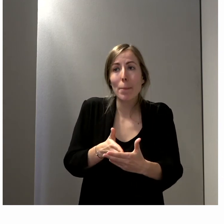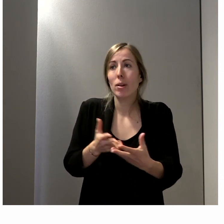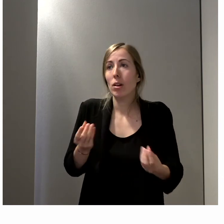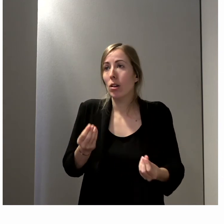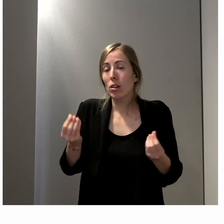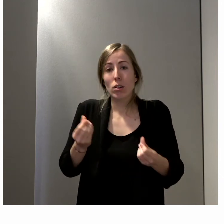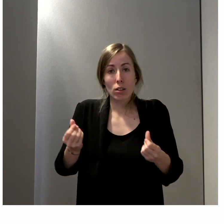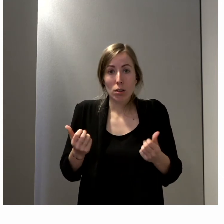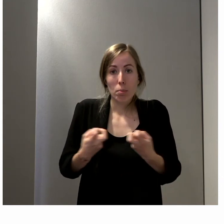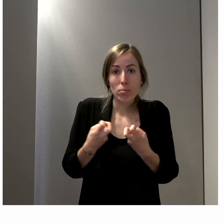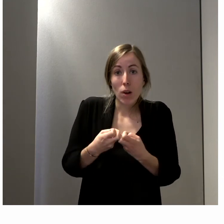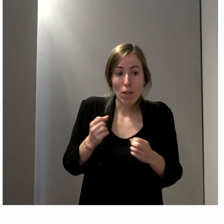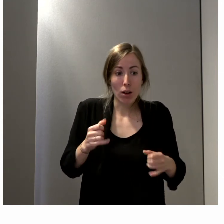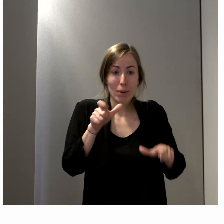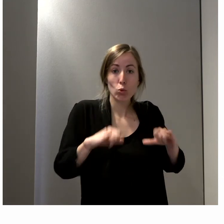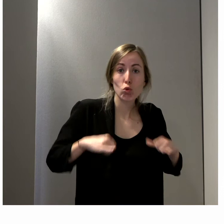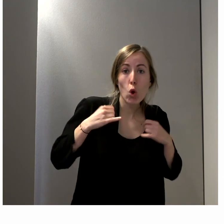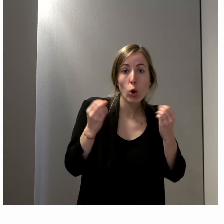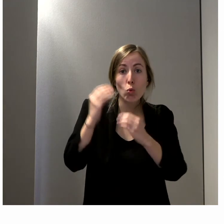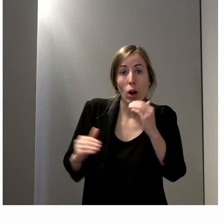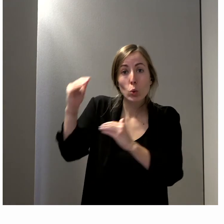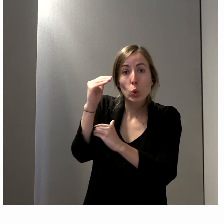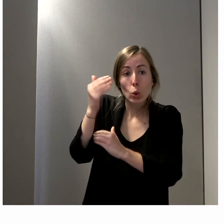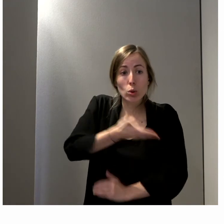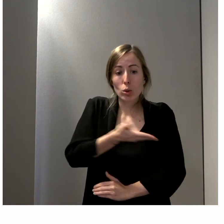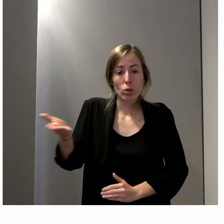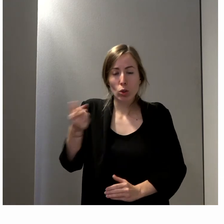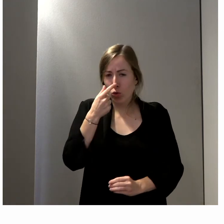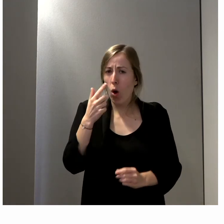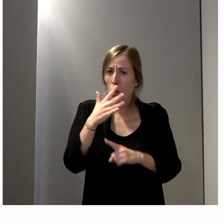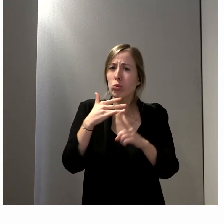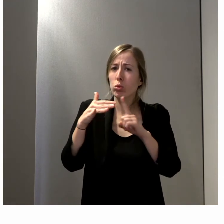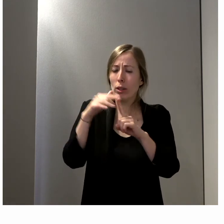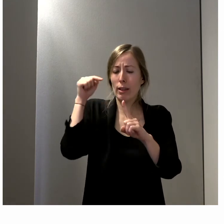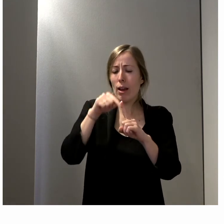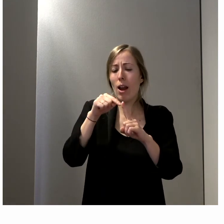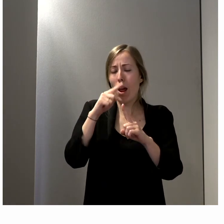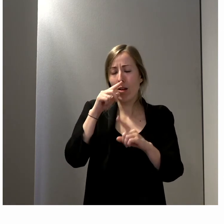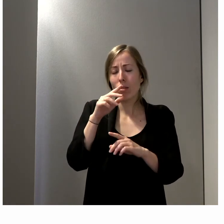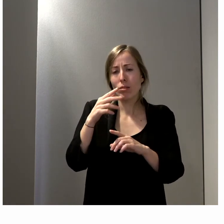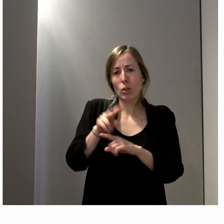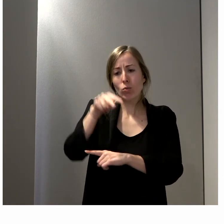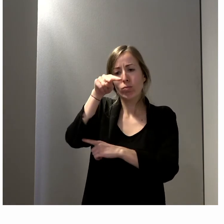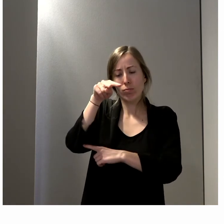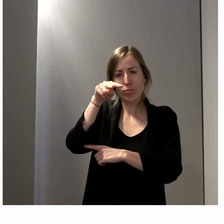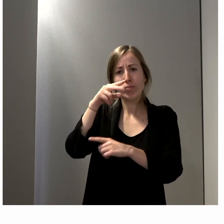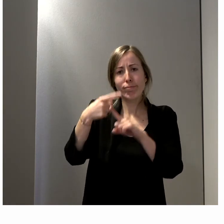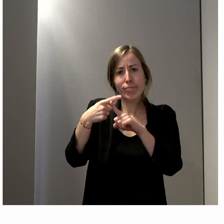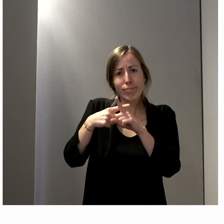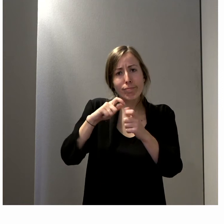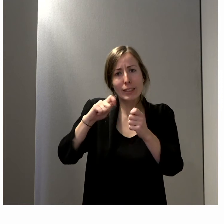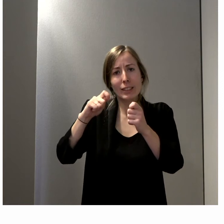de handicap, que ce soit pour les jeunes, les adultes. Je crois que la société a un regard qui est désormais